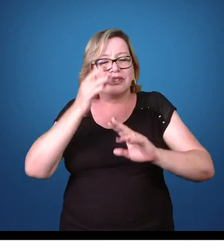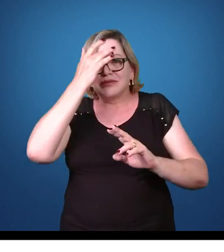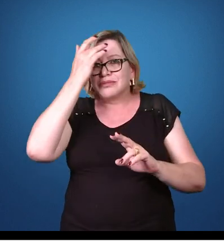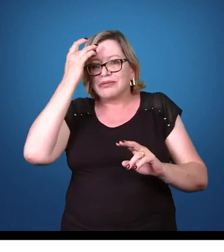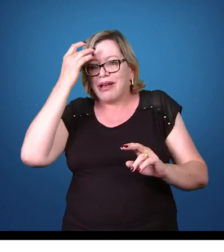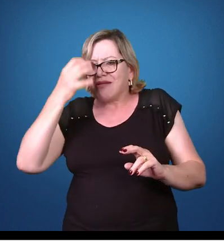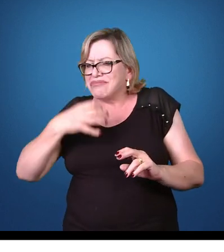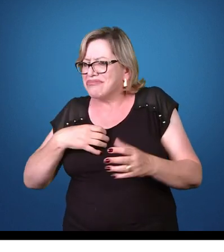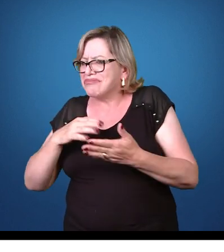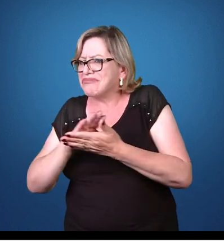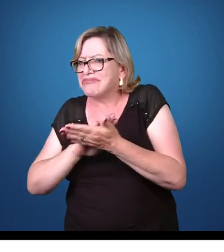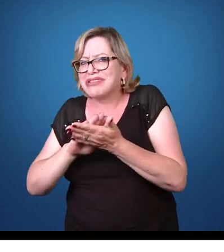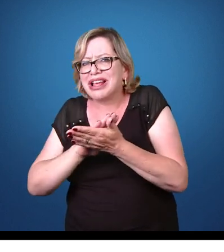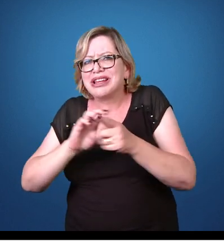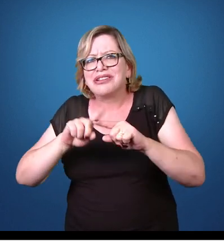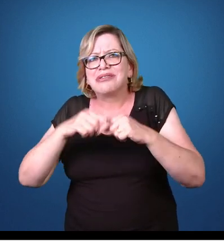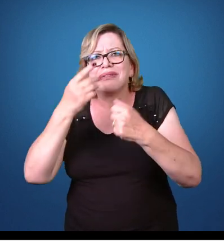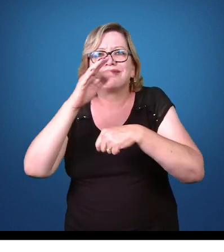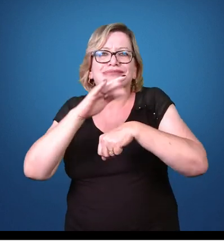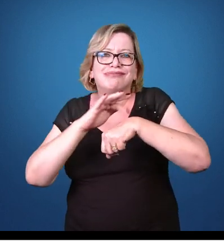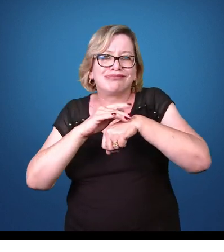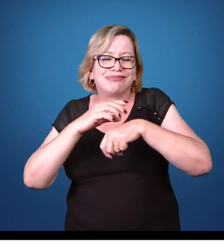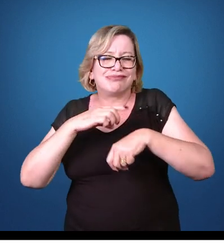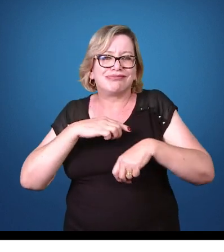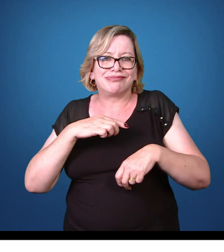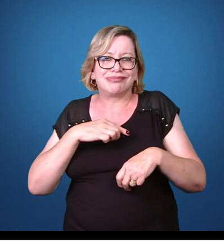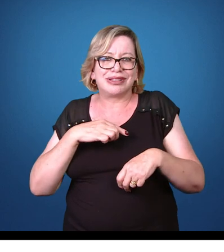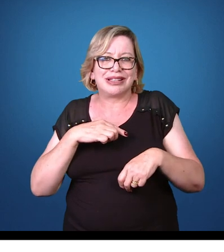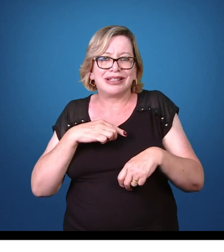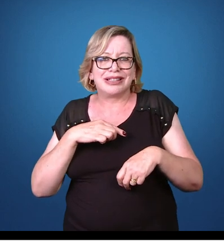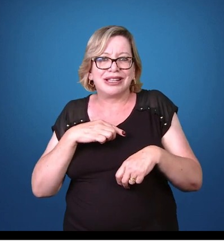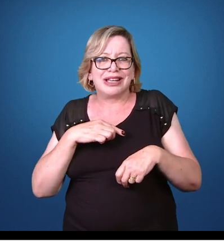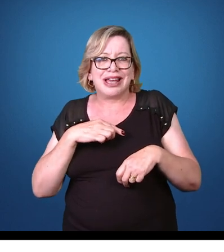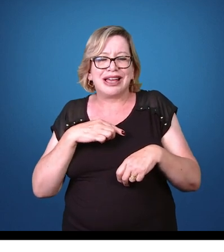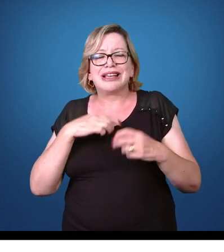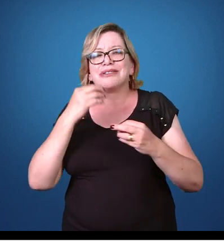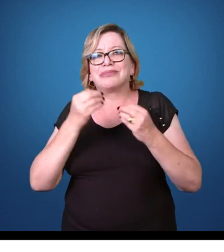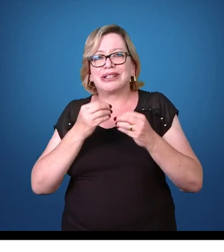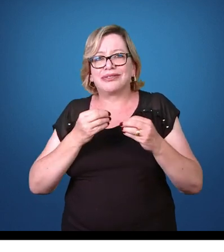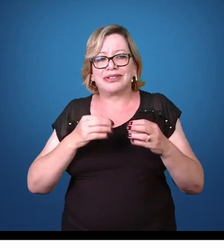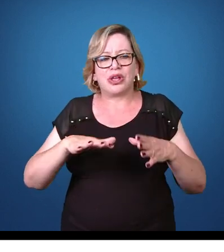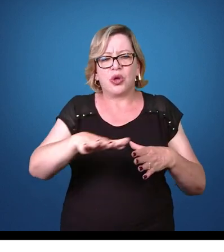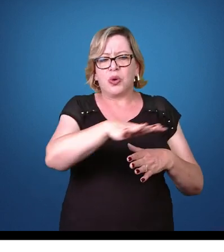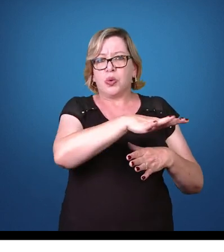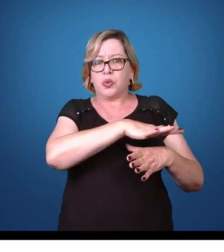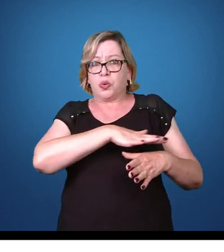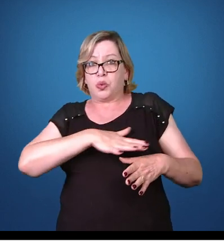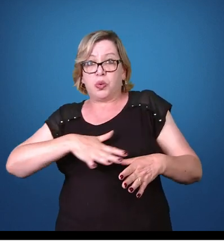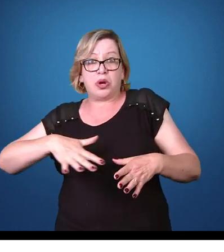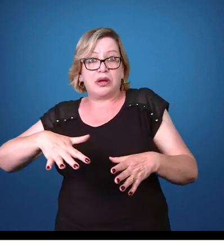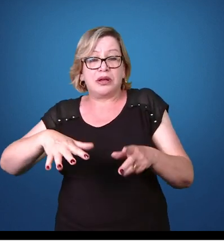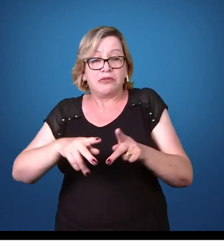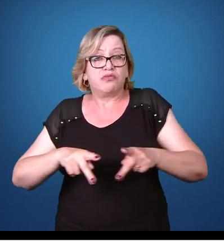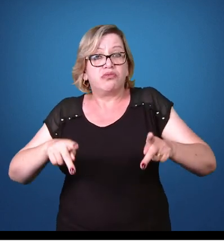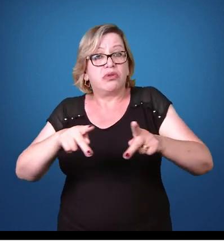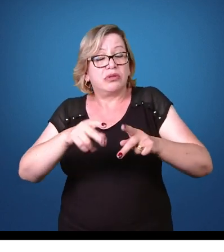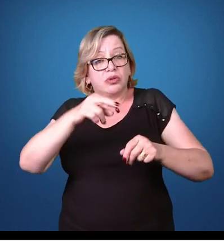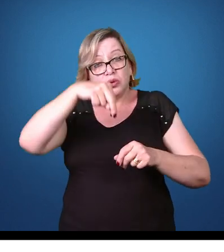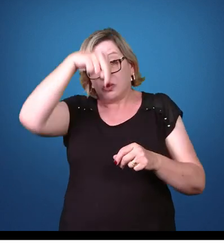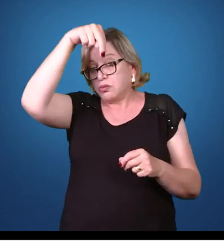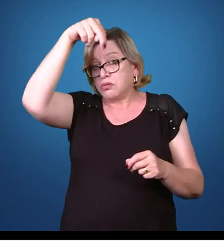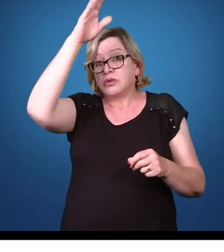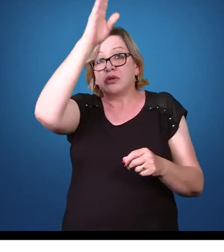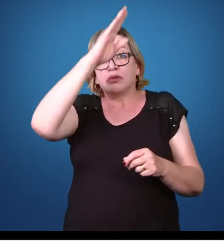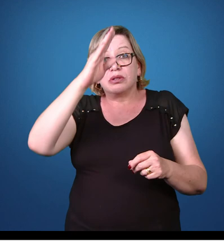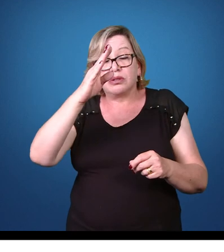Então, esses dois grupos, na verdade, que ele, na verdade, abrange uma população inteira de uma determinada região, como no caso do norte do Brasil,